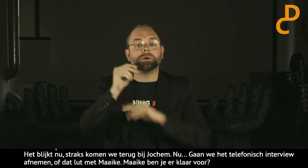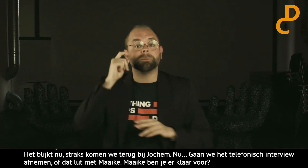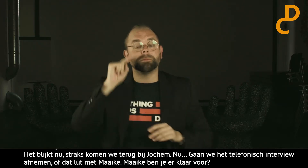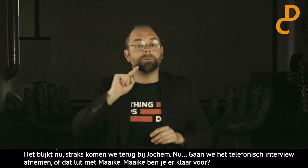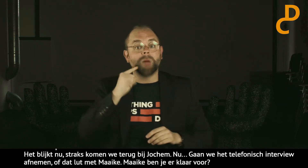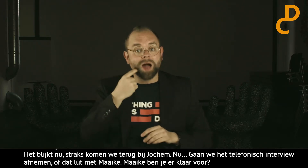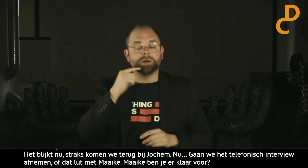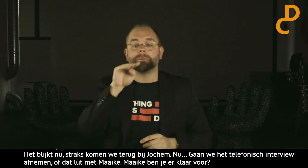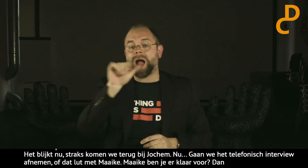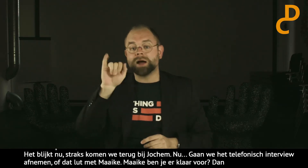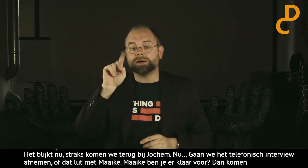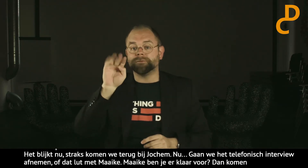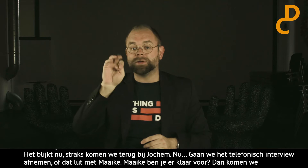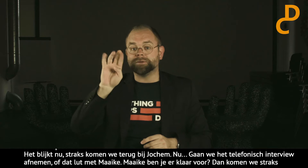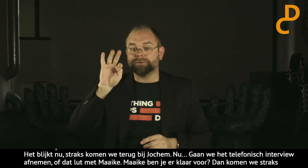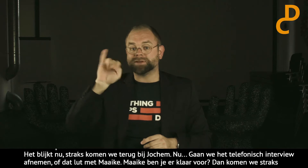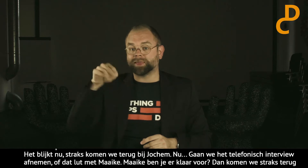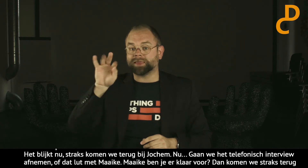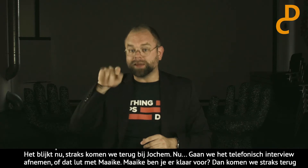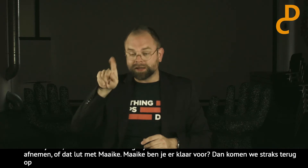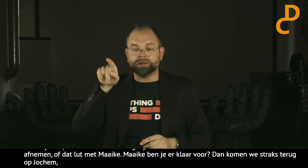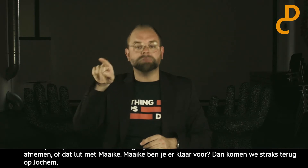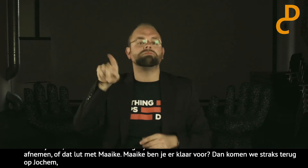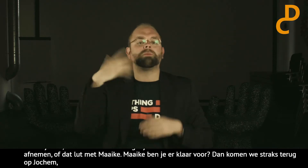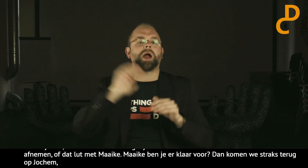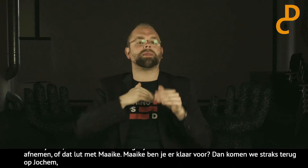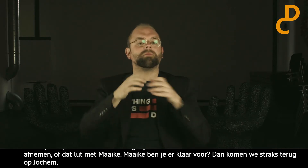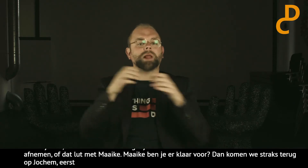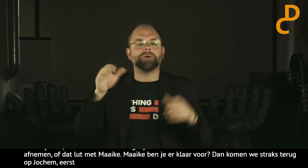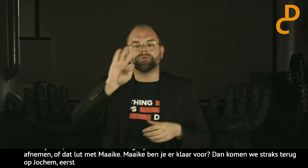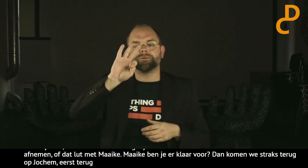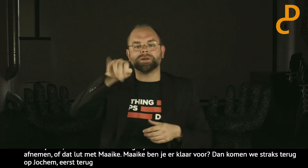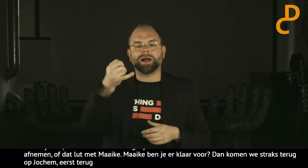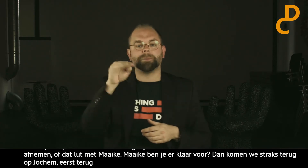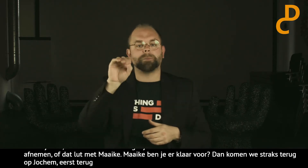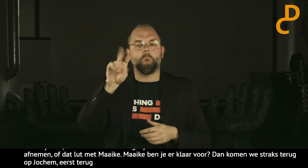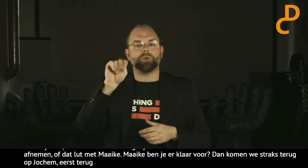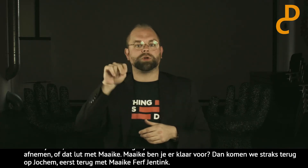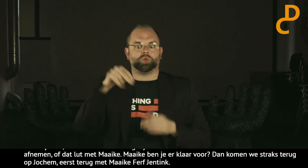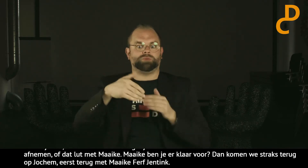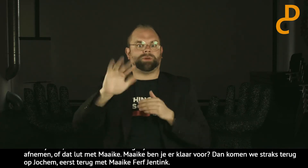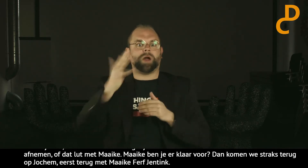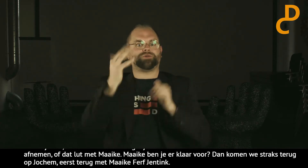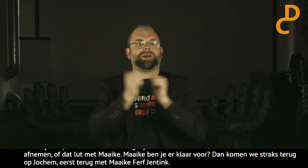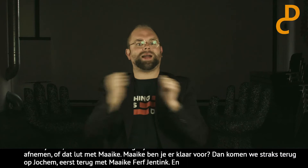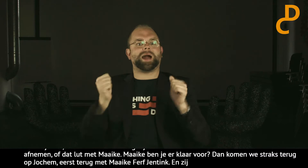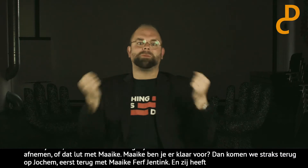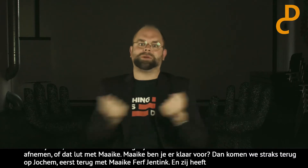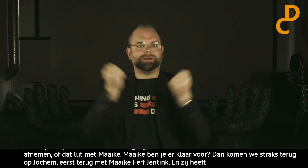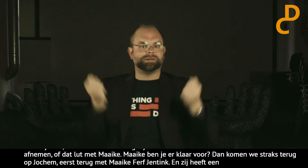Jochem. En dan gaan we eerst even door met Maaike Ferf Jentink. En zij heeft een eigen bedrijf. FJ Move. Al